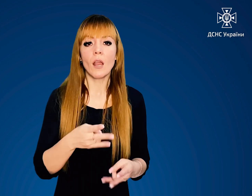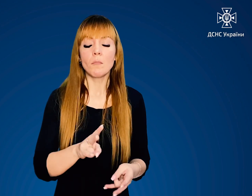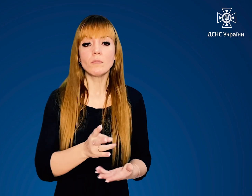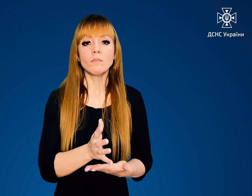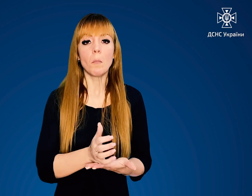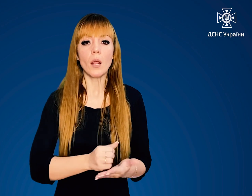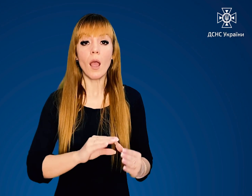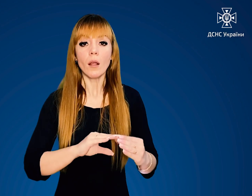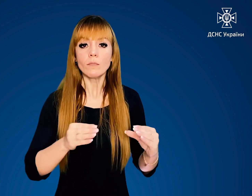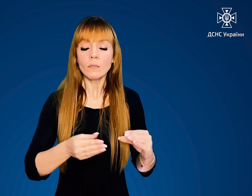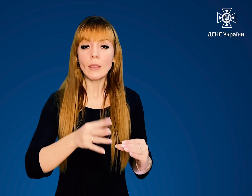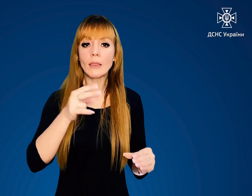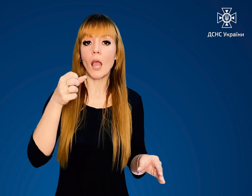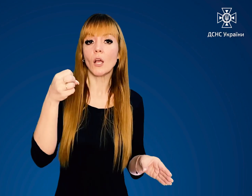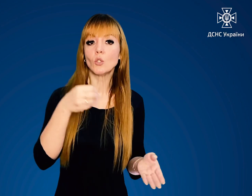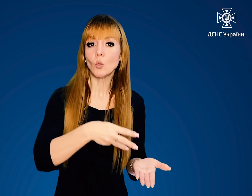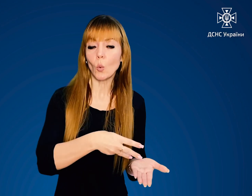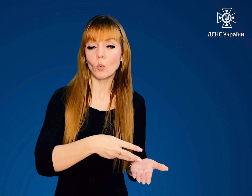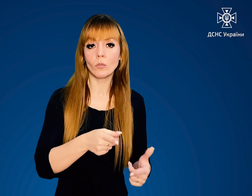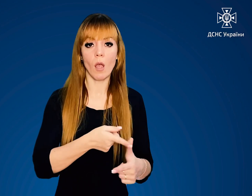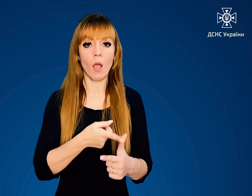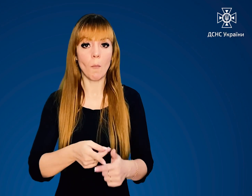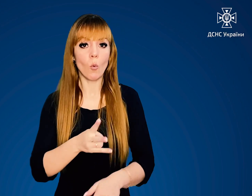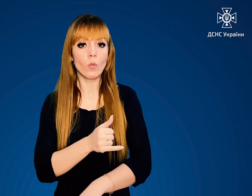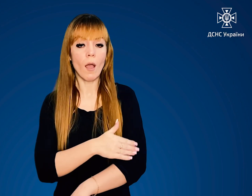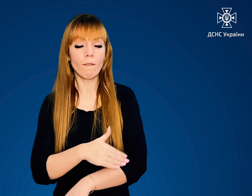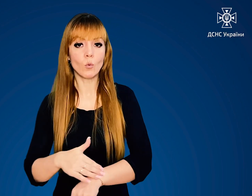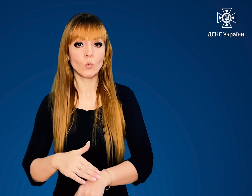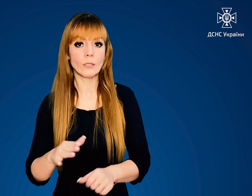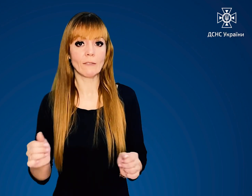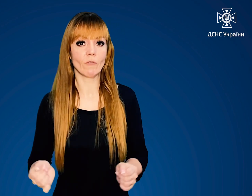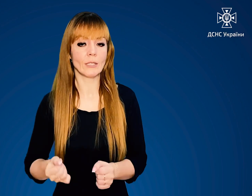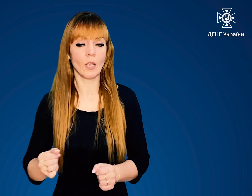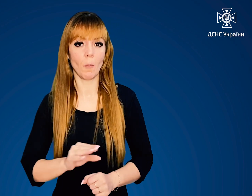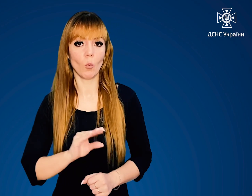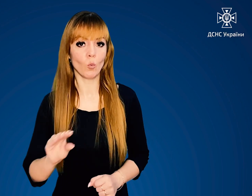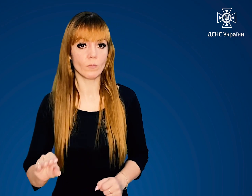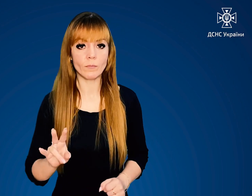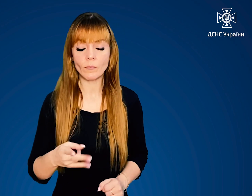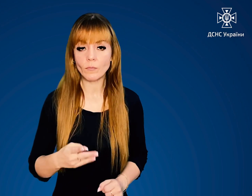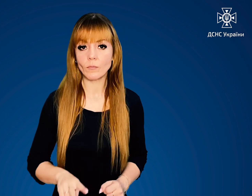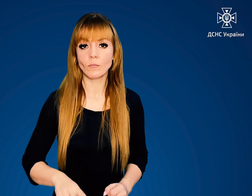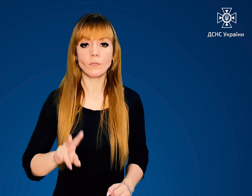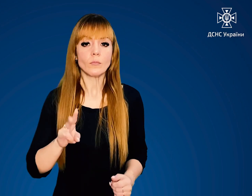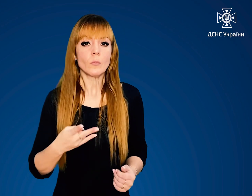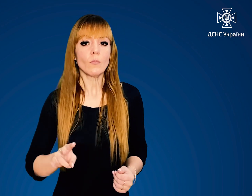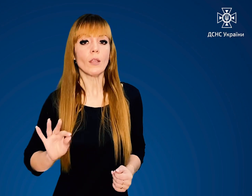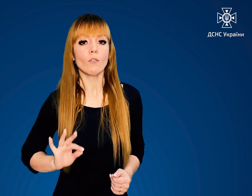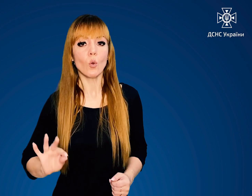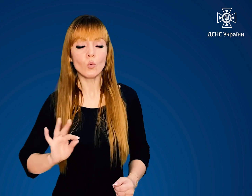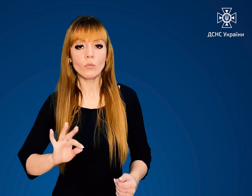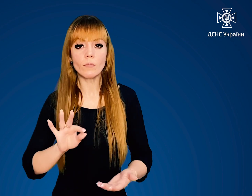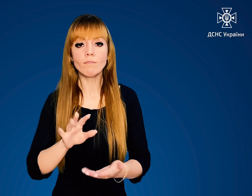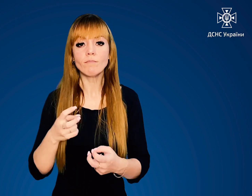зберігайте пристрій на сонці або відкритим на вулиці взимку Не використовуйте